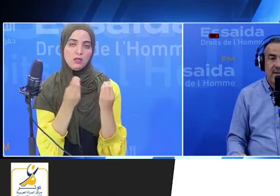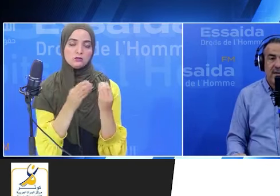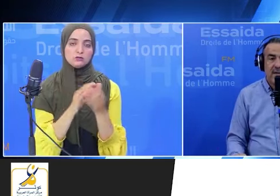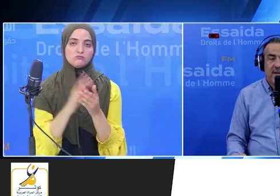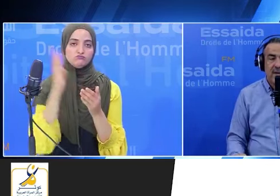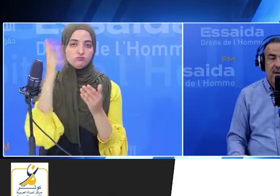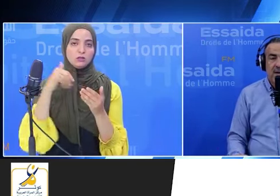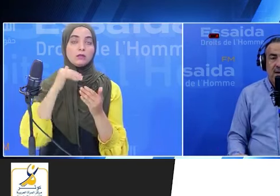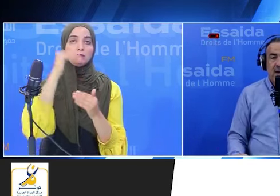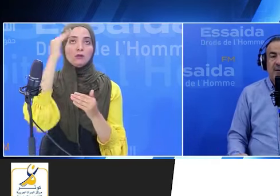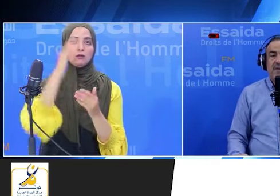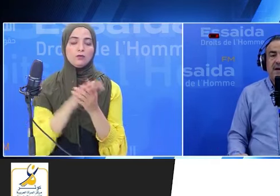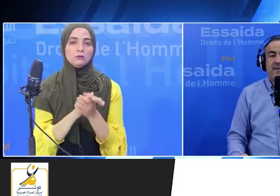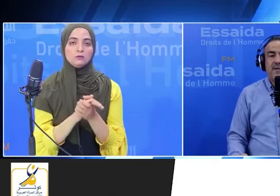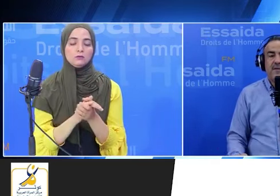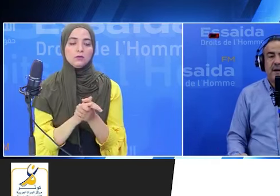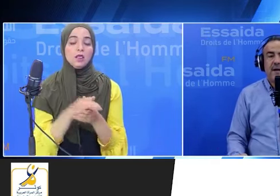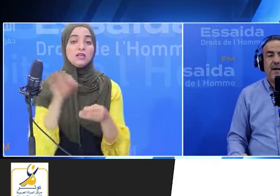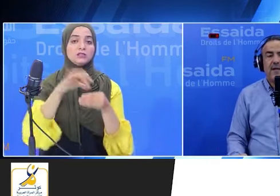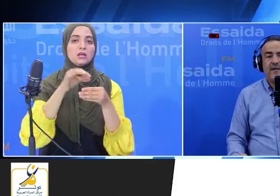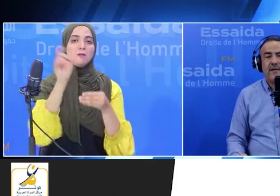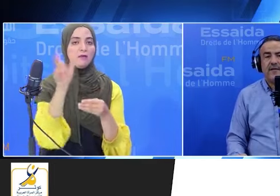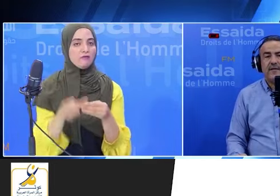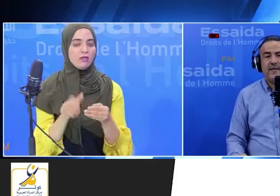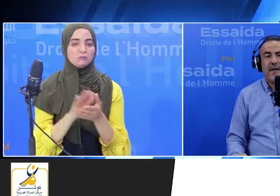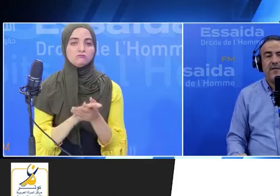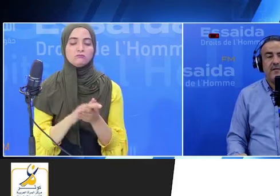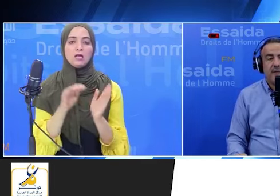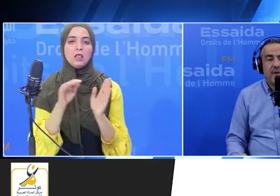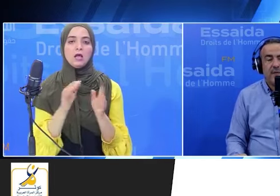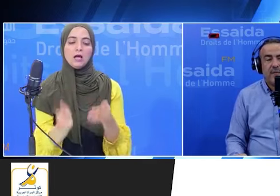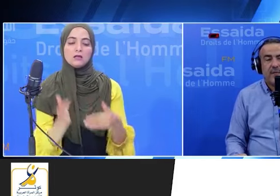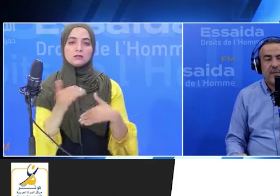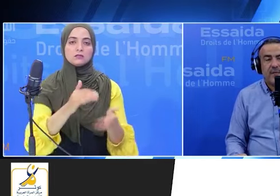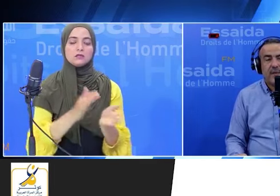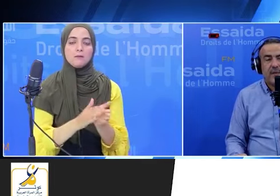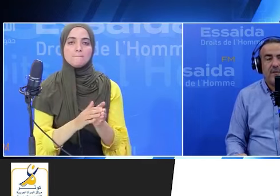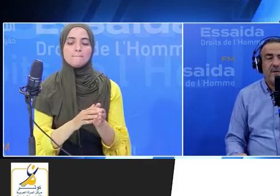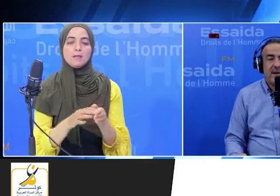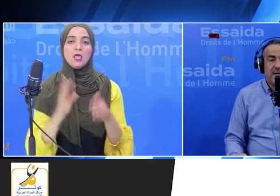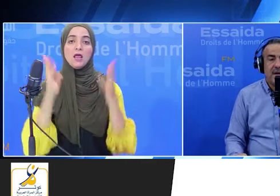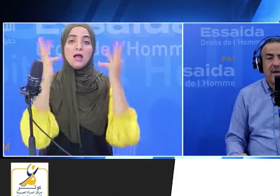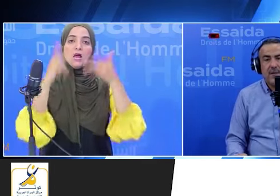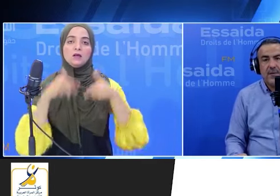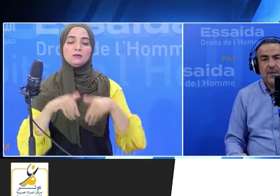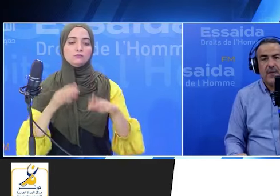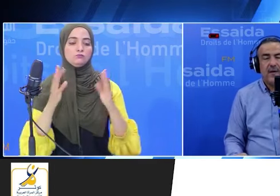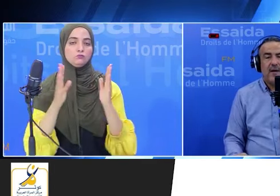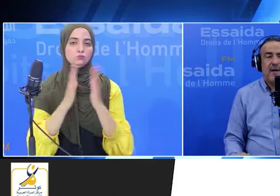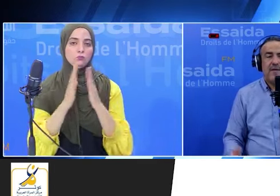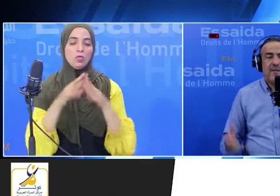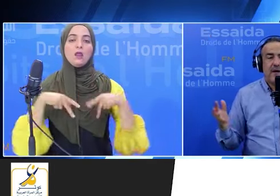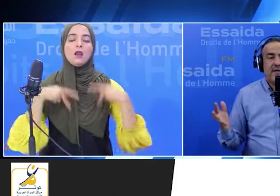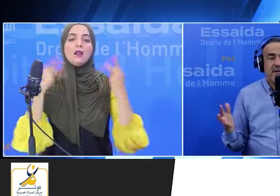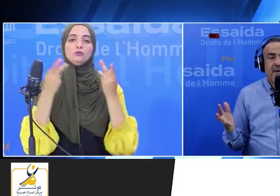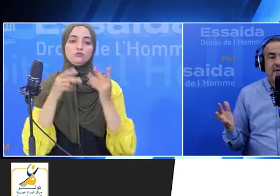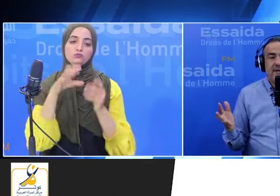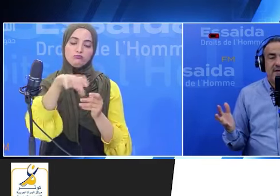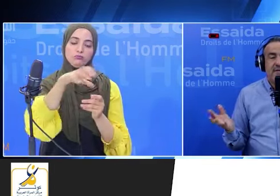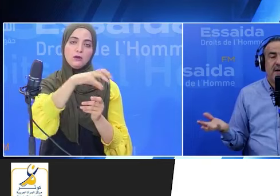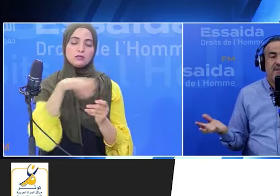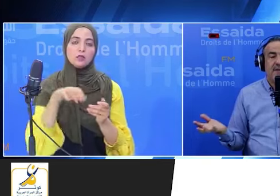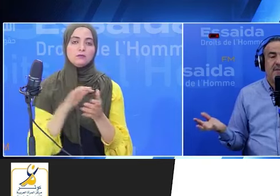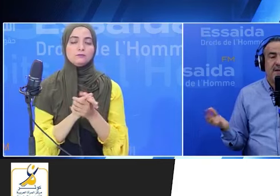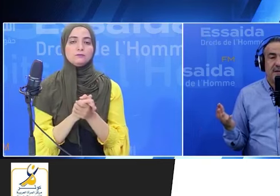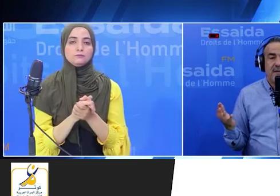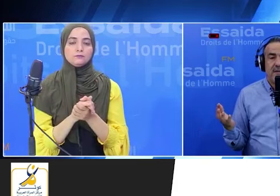الأفرد والتقسيم صار على أساس عدد سكان بالتاني مش تلقاب اللي تم تقسيمات